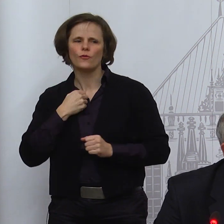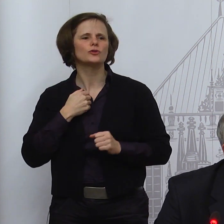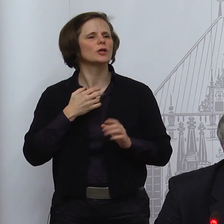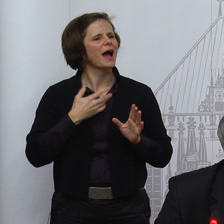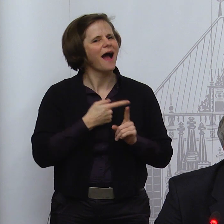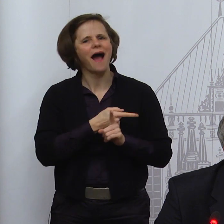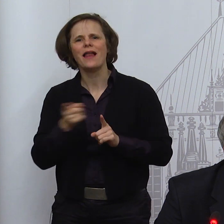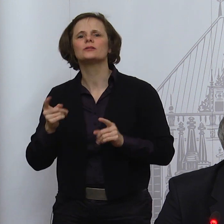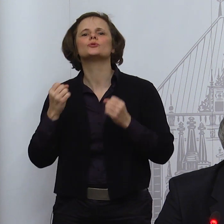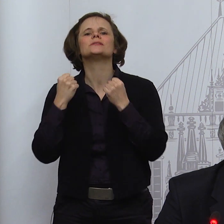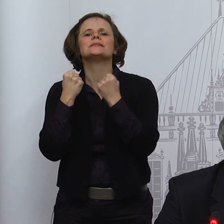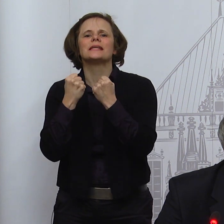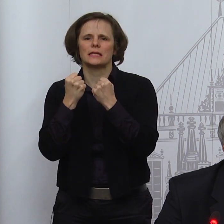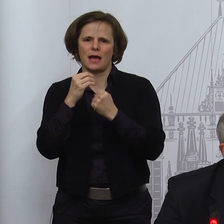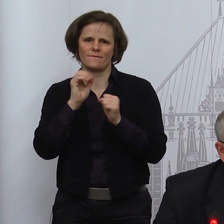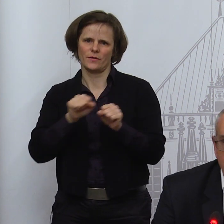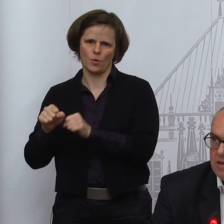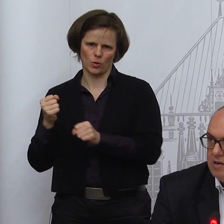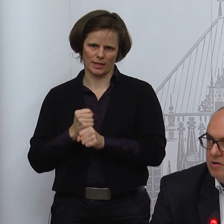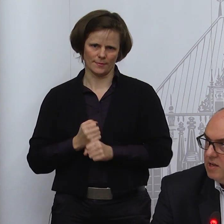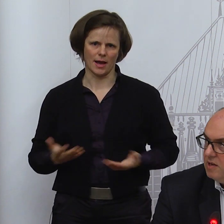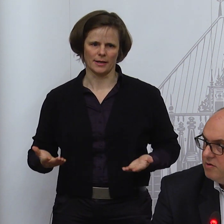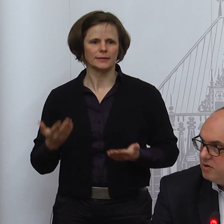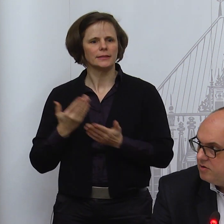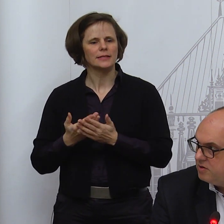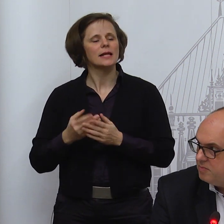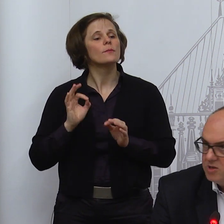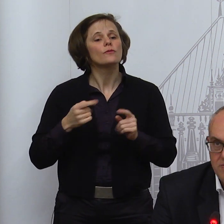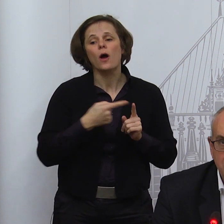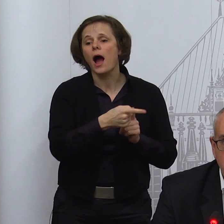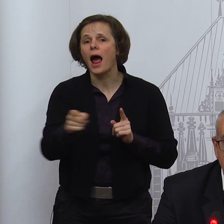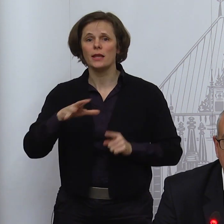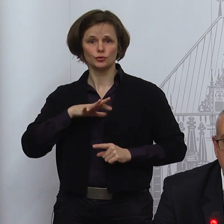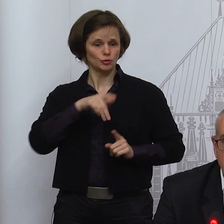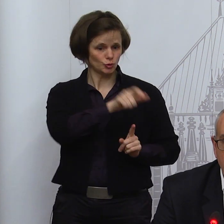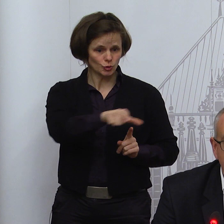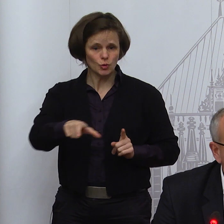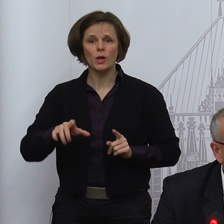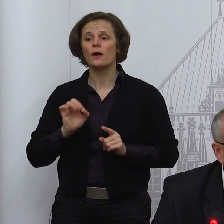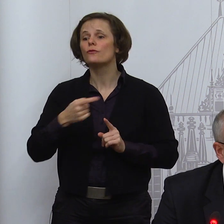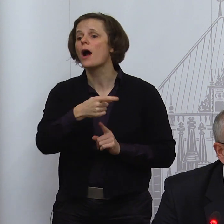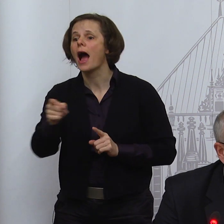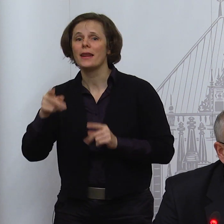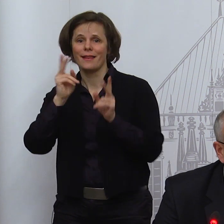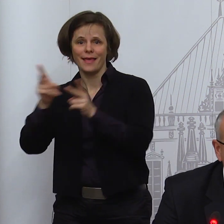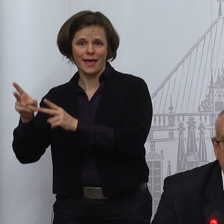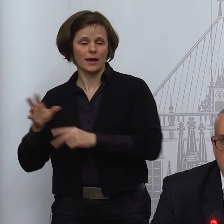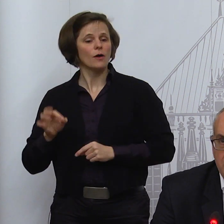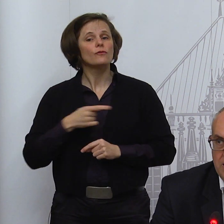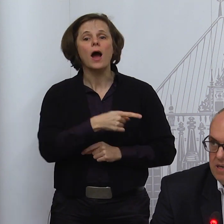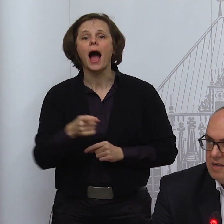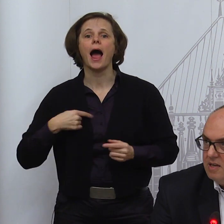ja auch allen Schülerinnen und Schülern und Lehrerinnen und Lehrern und auch den Beschäftigten in den Kitas angeboten, sich testen zu lassen.